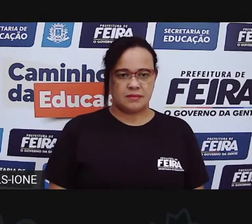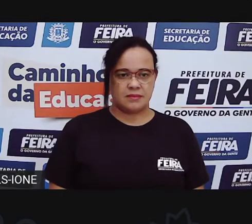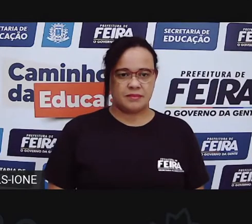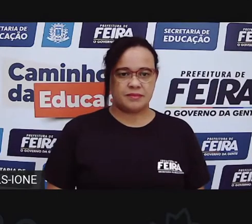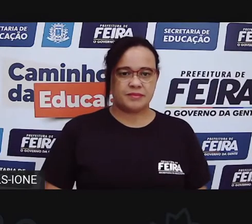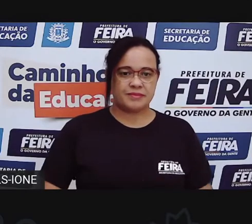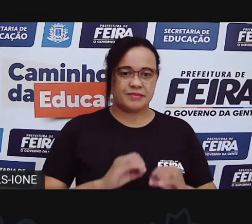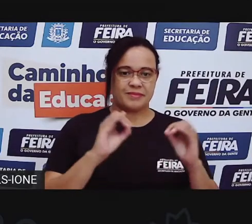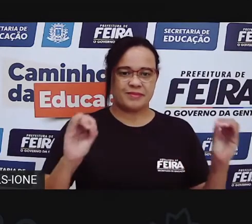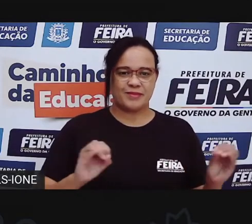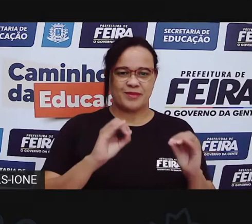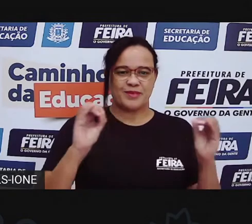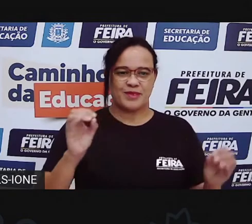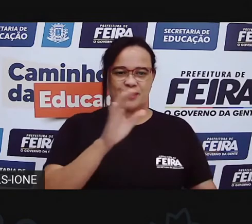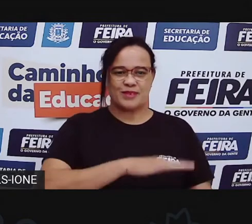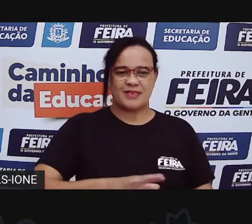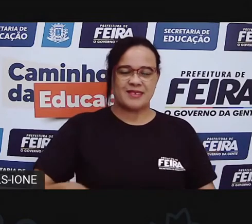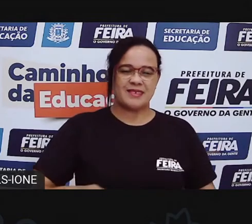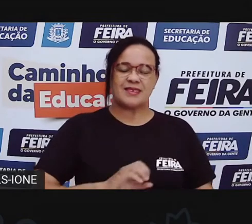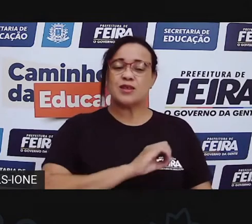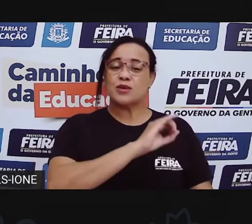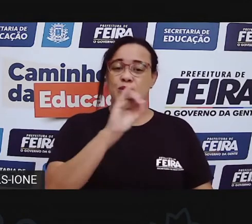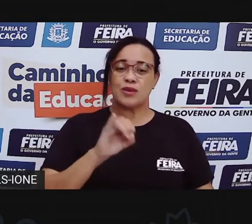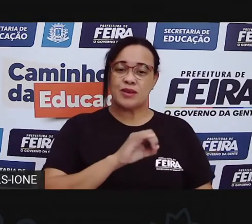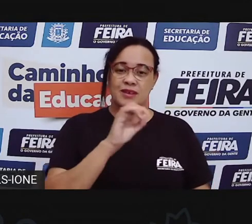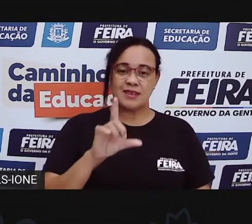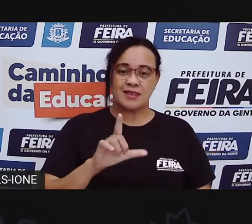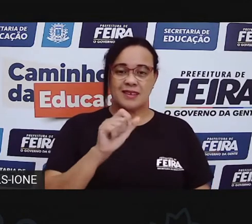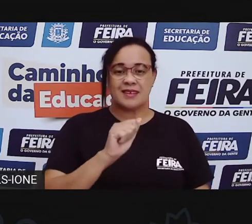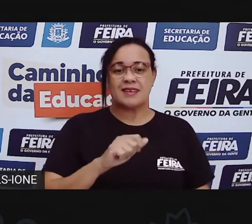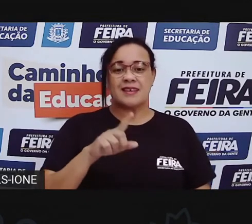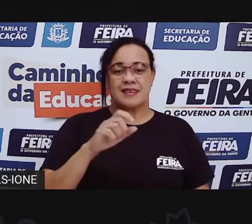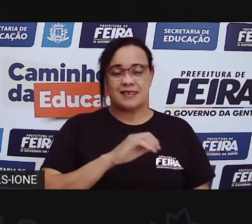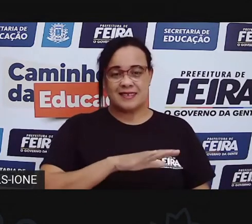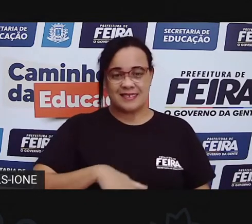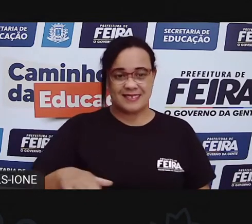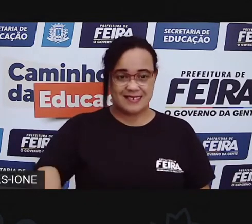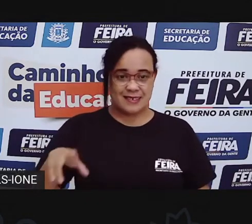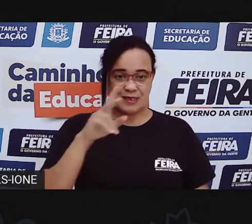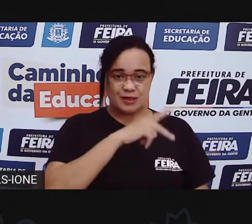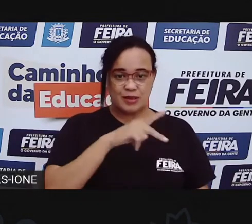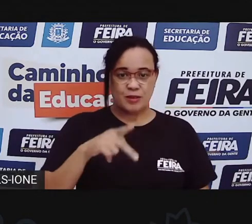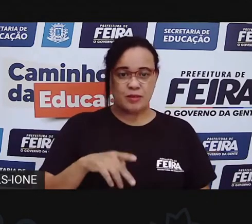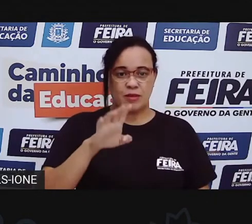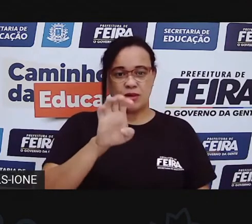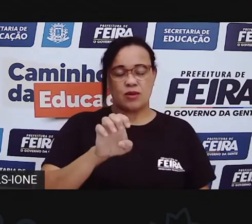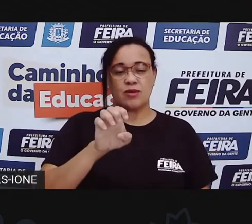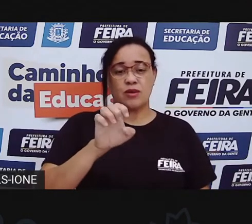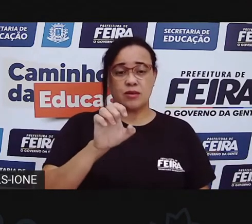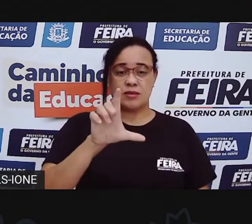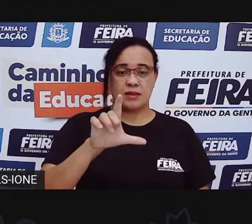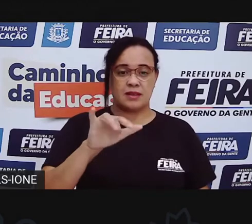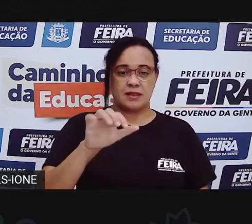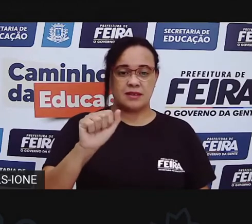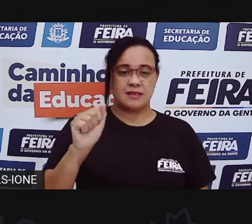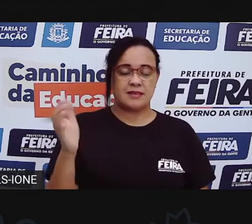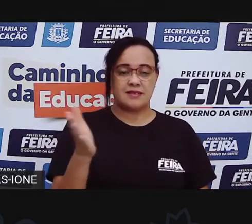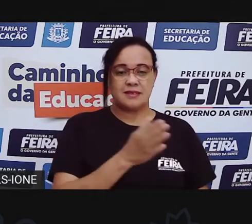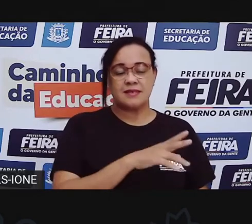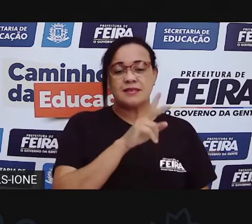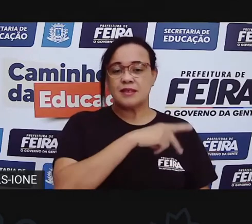Oi, meninada! Olá, crianças! Eu sou a Pró Elisa. Eu sou a Pró-Ciné e a Pró-Ci.